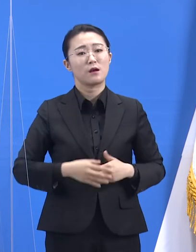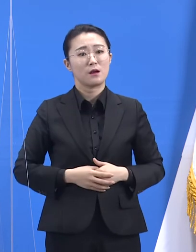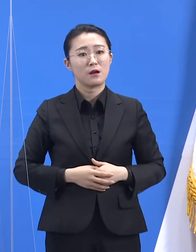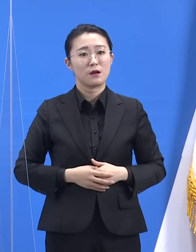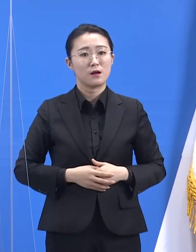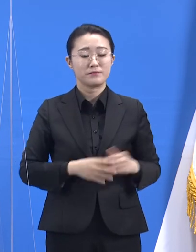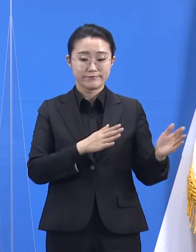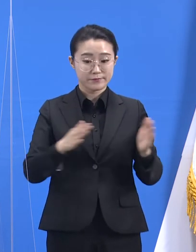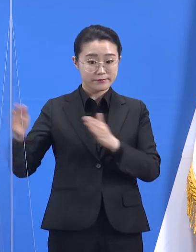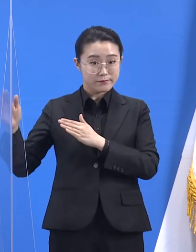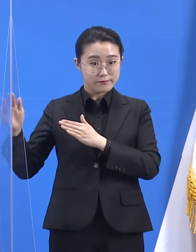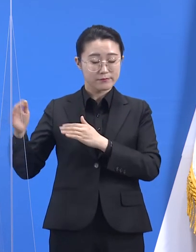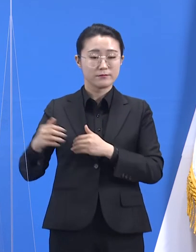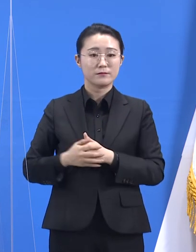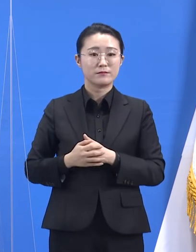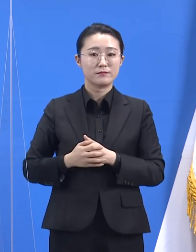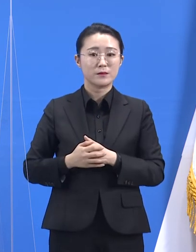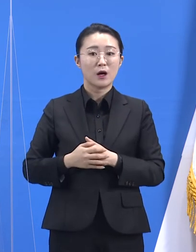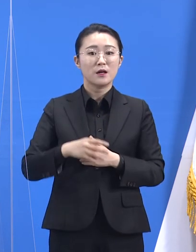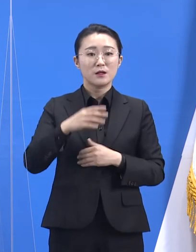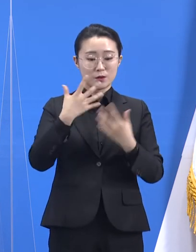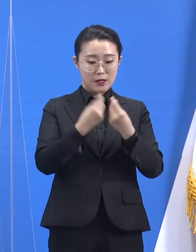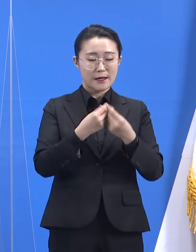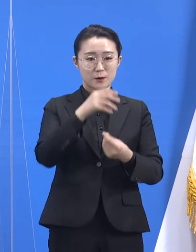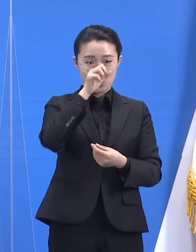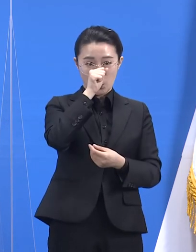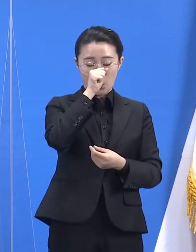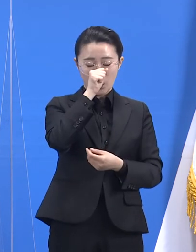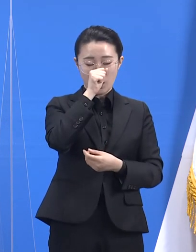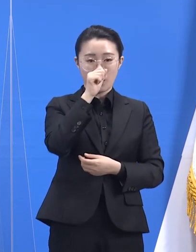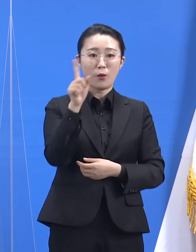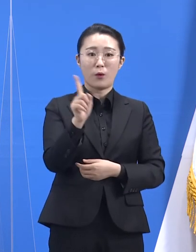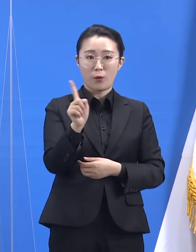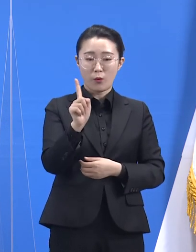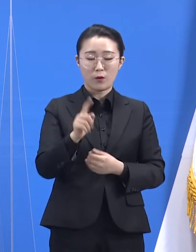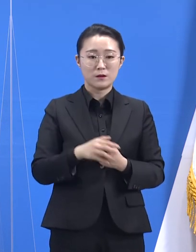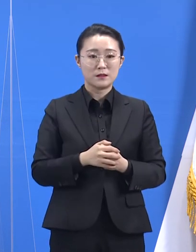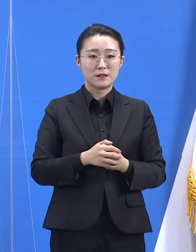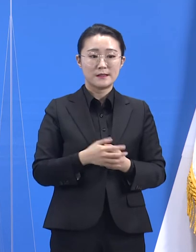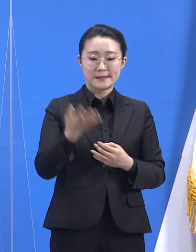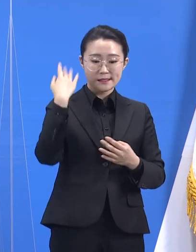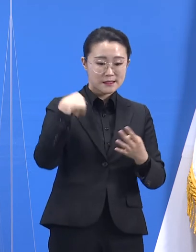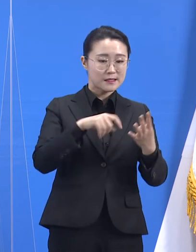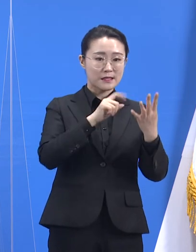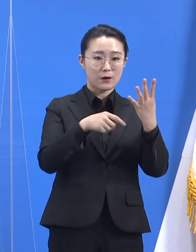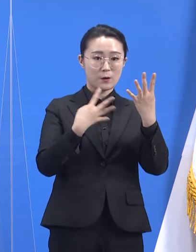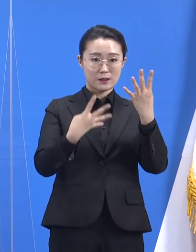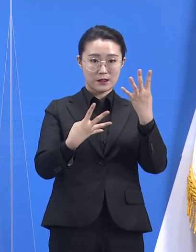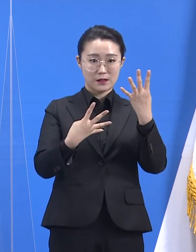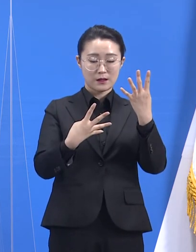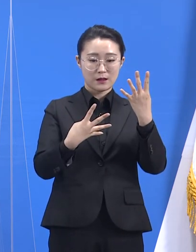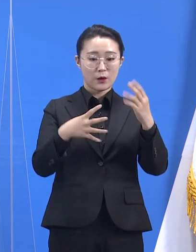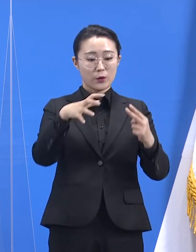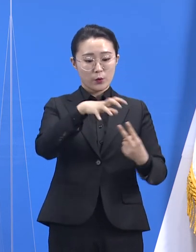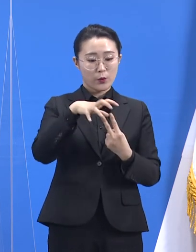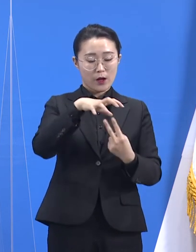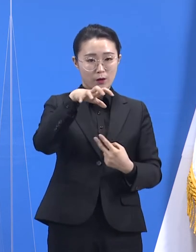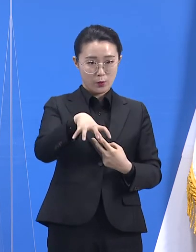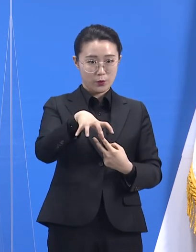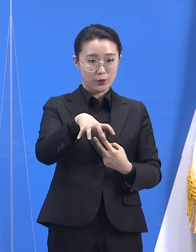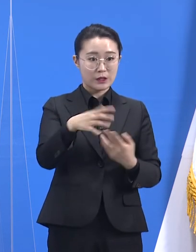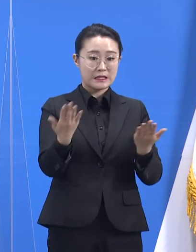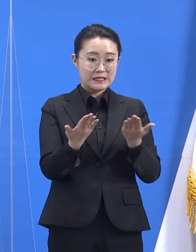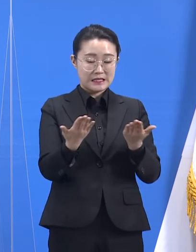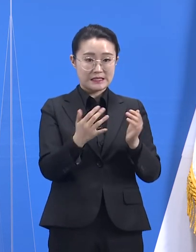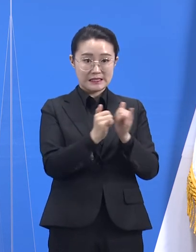이번에는 반대로 모범적인 사례입니다. 지난 4월 4일 도내 모 요양원에 근무하던 요양보